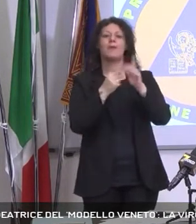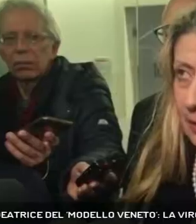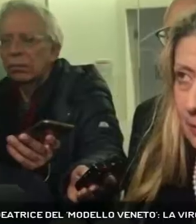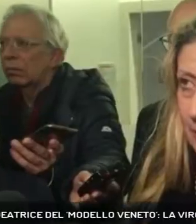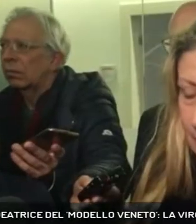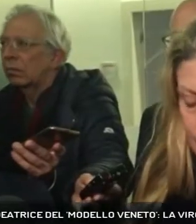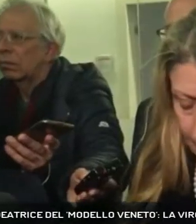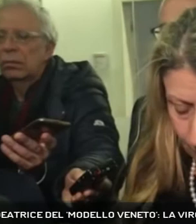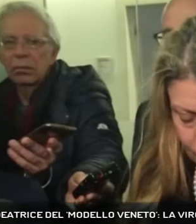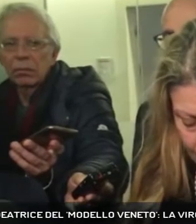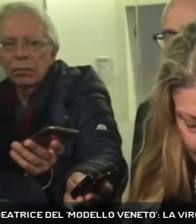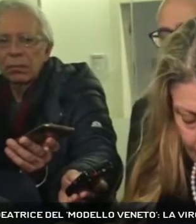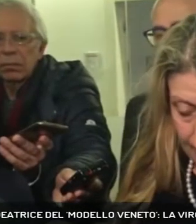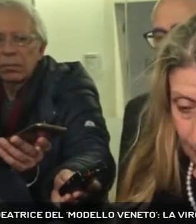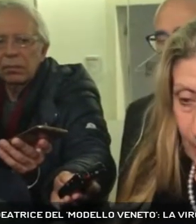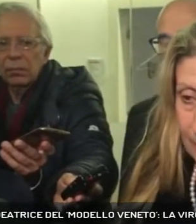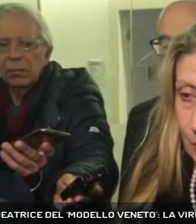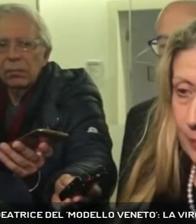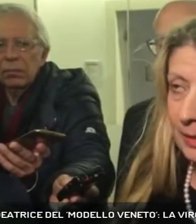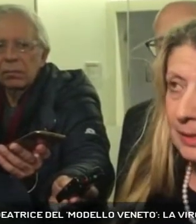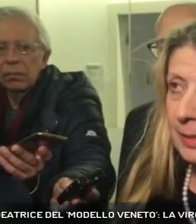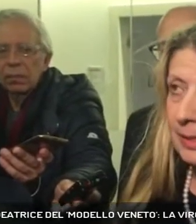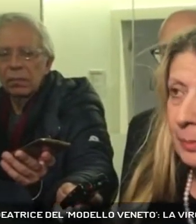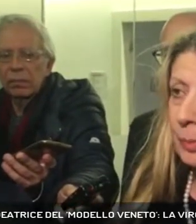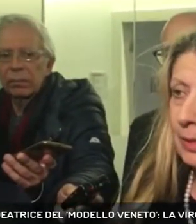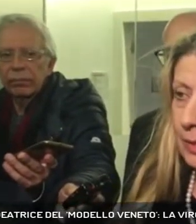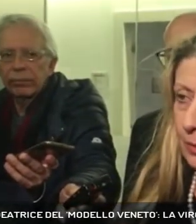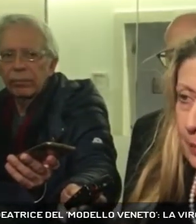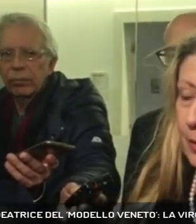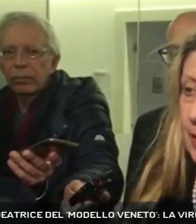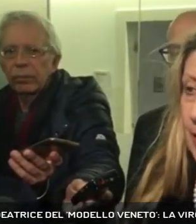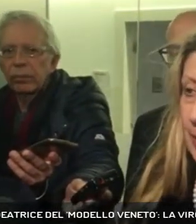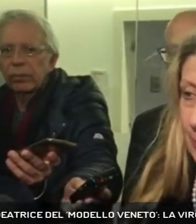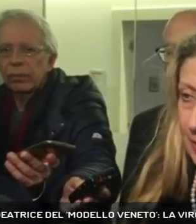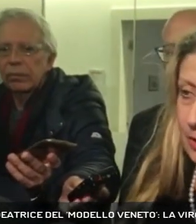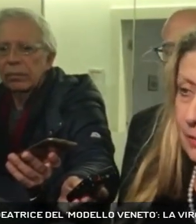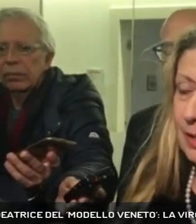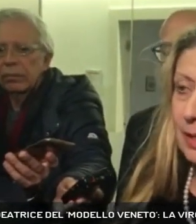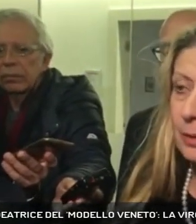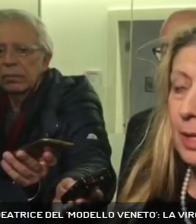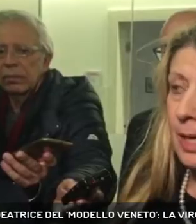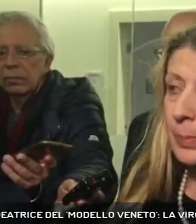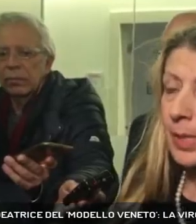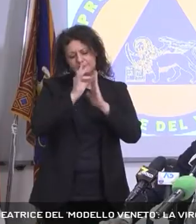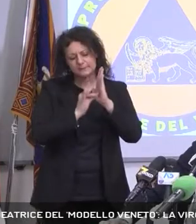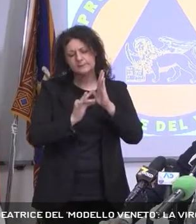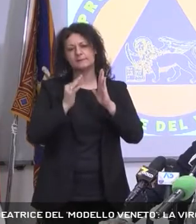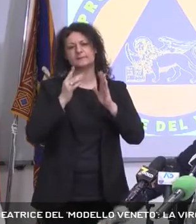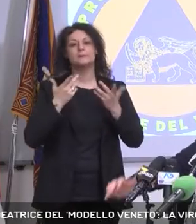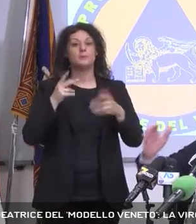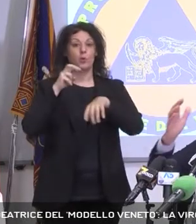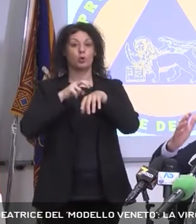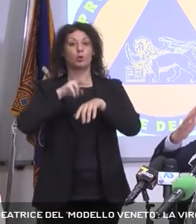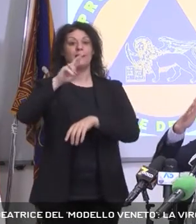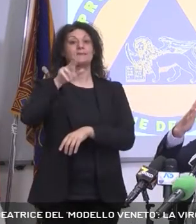Veneto. Capo dipartimento della prevenzione della nostra regione, la virologa, viene così presentata dal governatore Zaia. La dottoressa